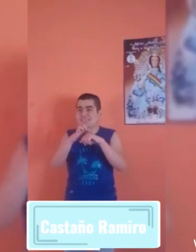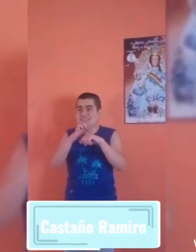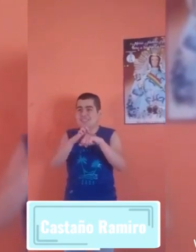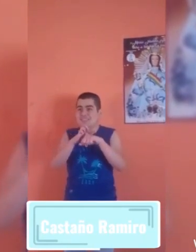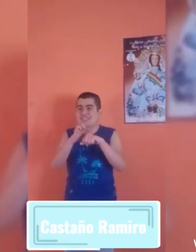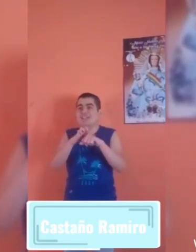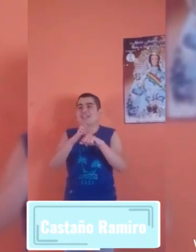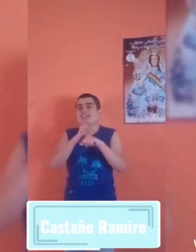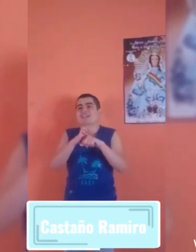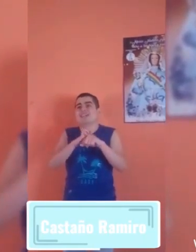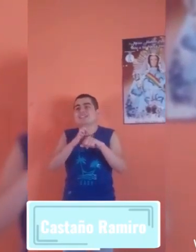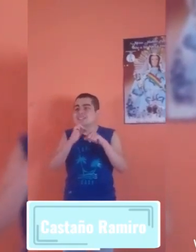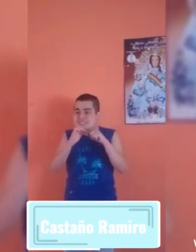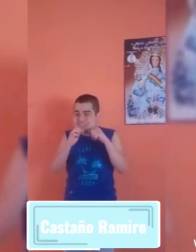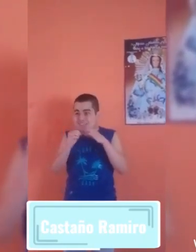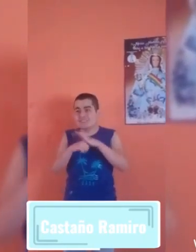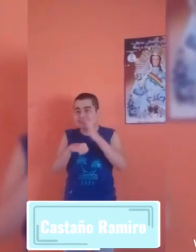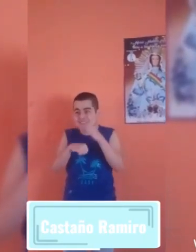pendiente en nuestro mar